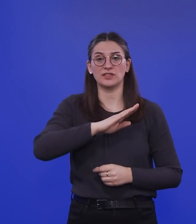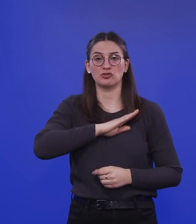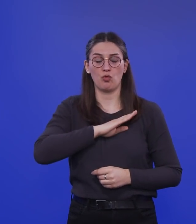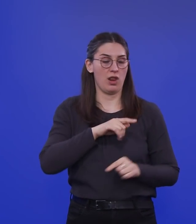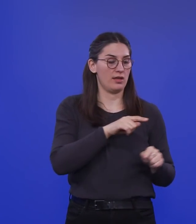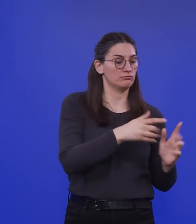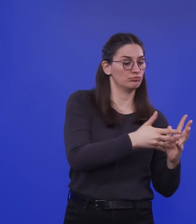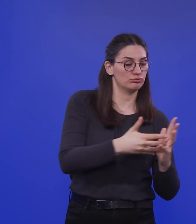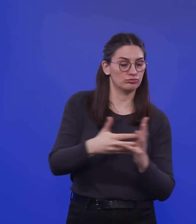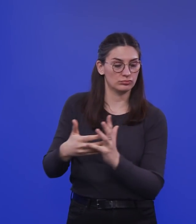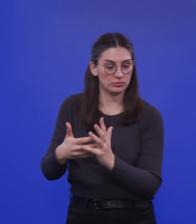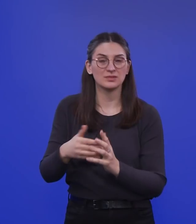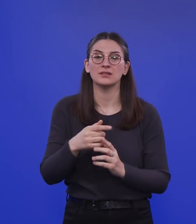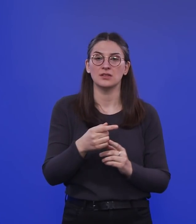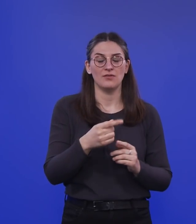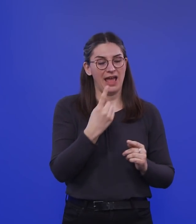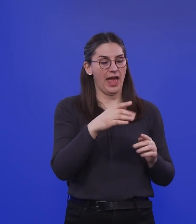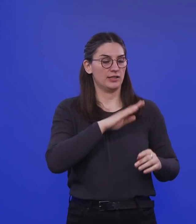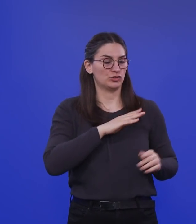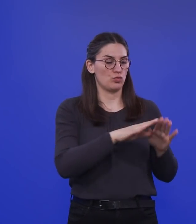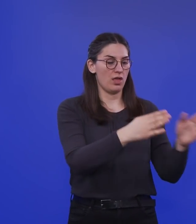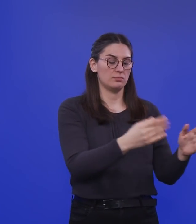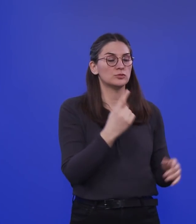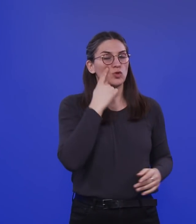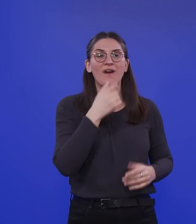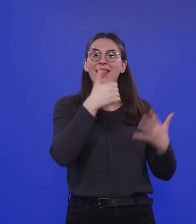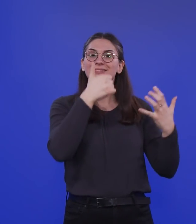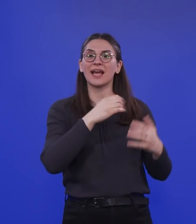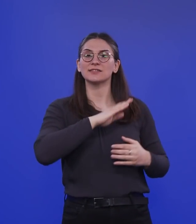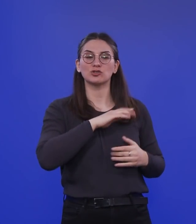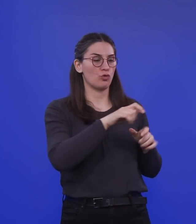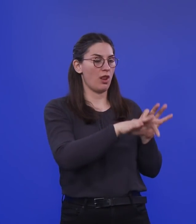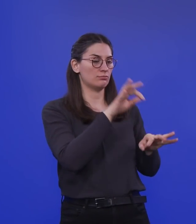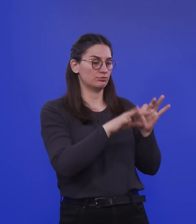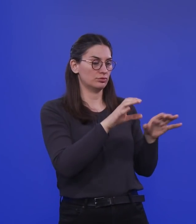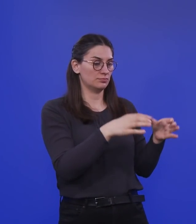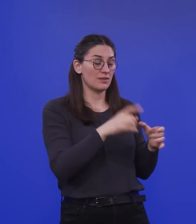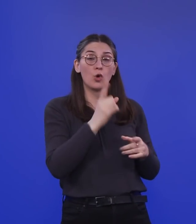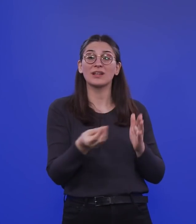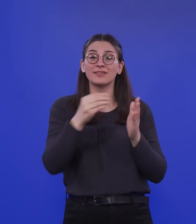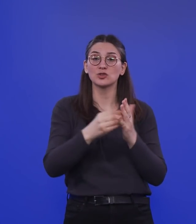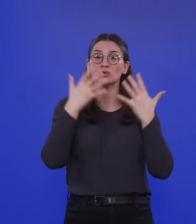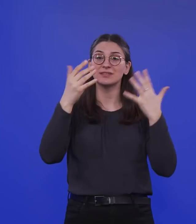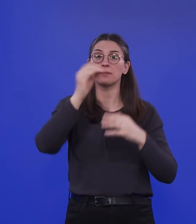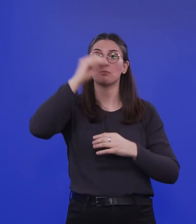60 Schüler pro Schule zufällig auszuwählen und auch 10 Prozent Lehrer ebenfalls